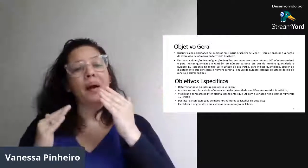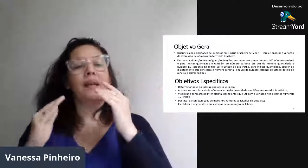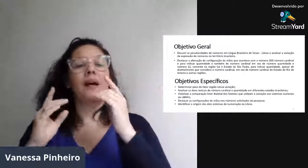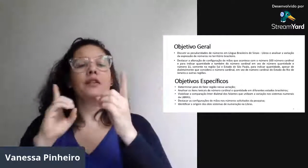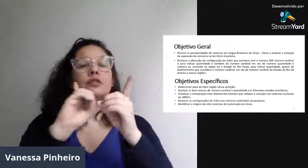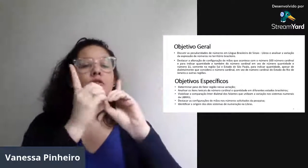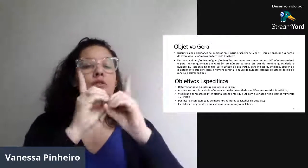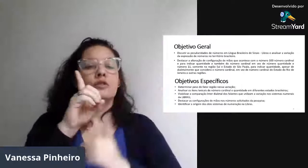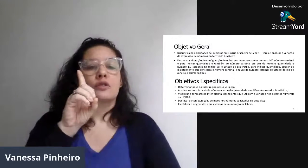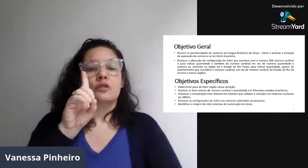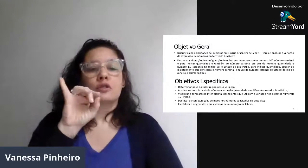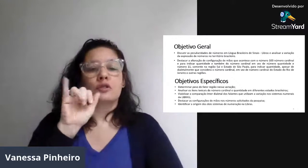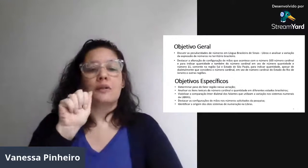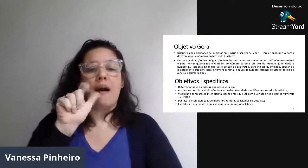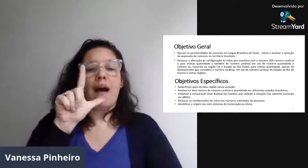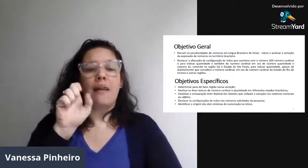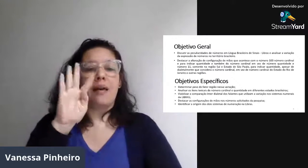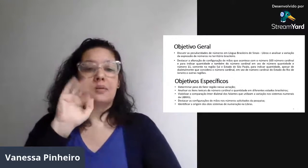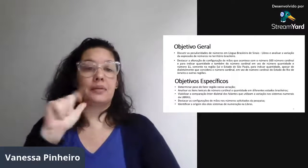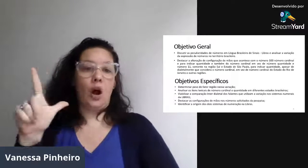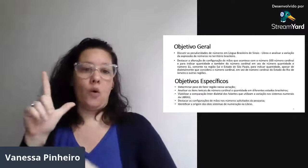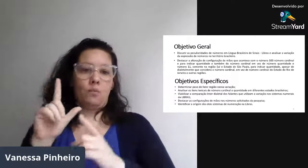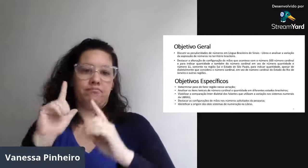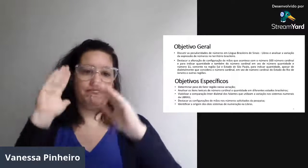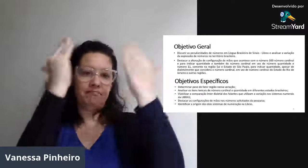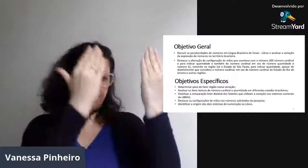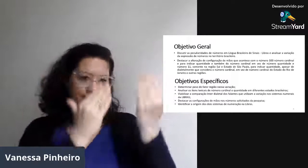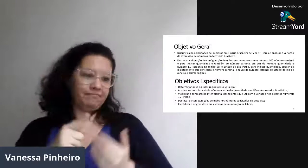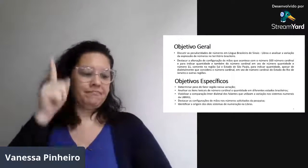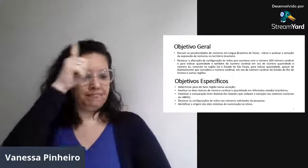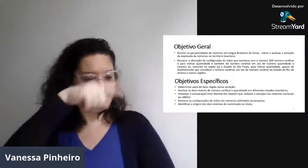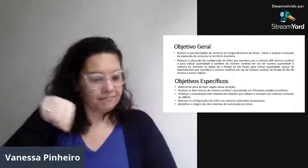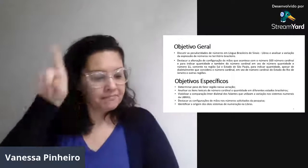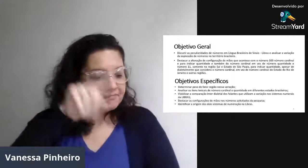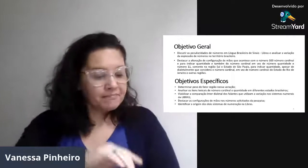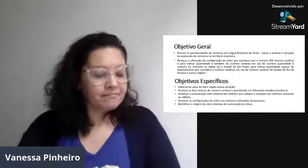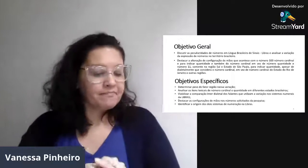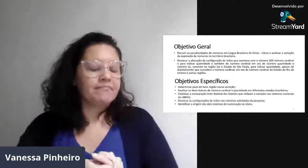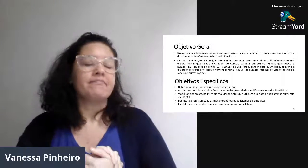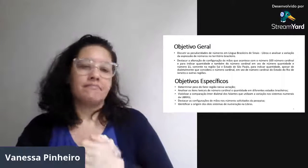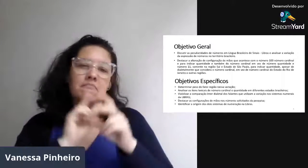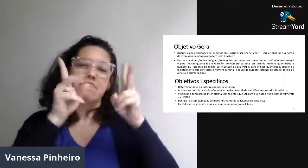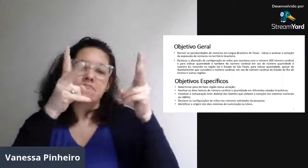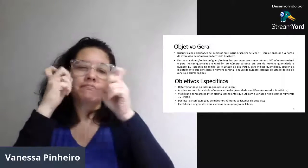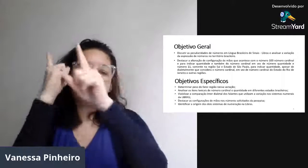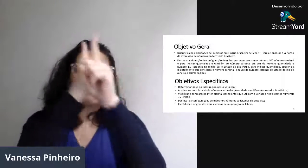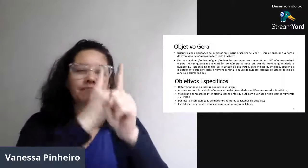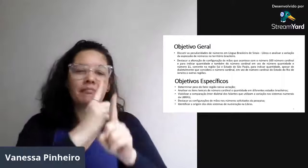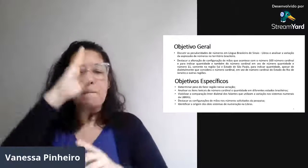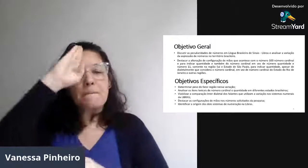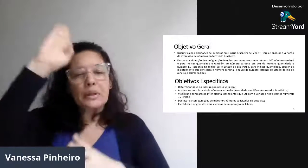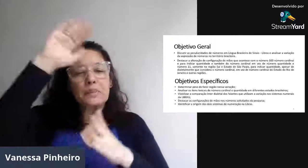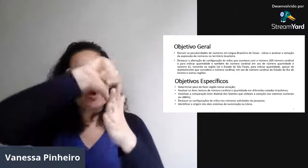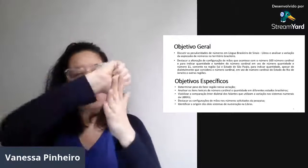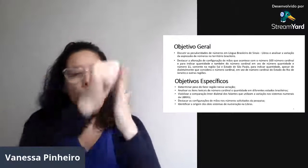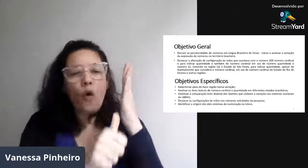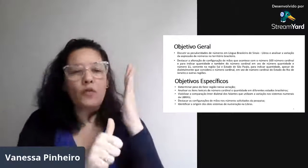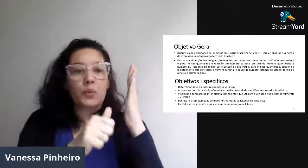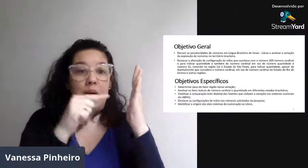Também fazer um comparativo com o dialetal, né? Entre os estados. Para tentar